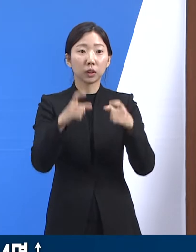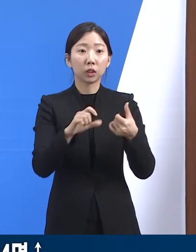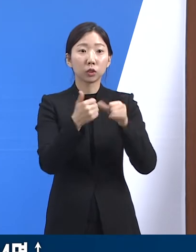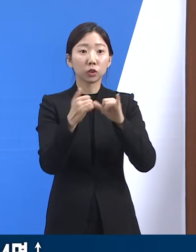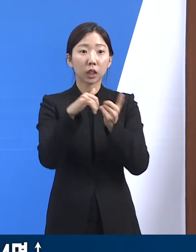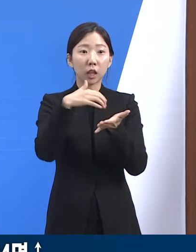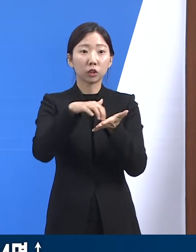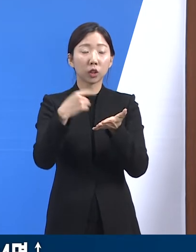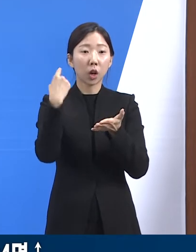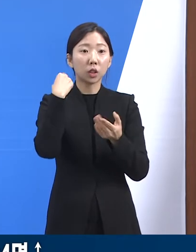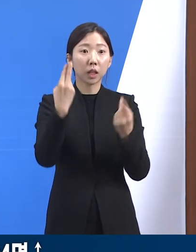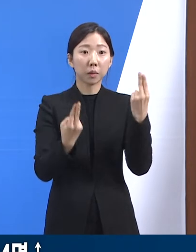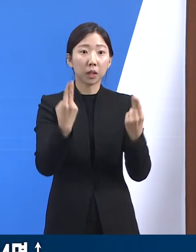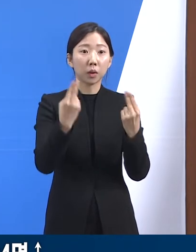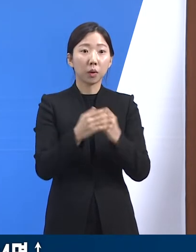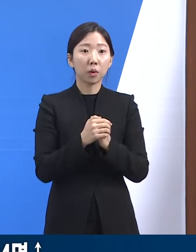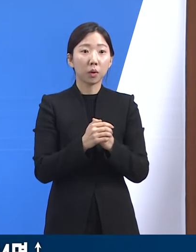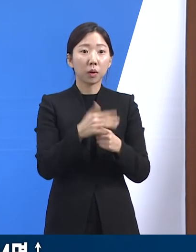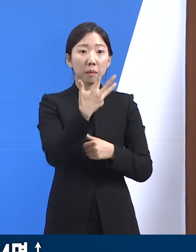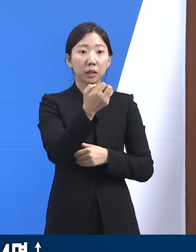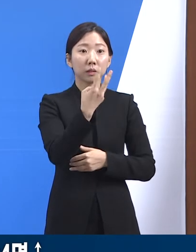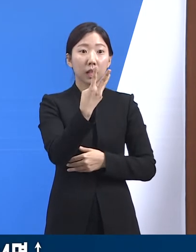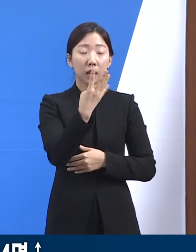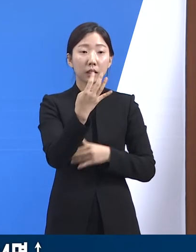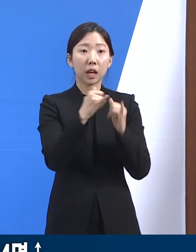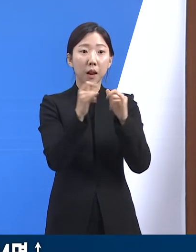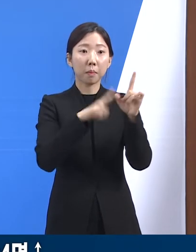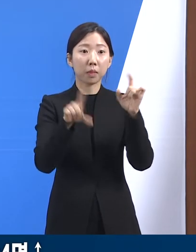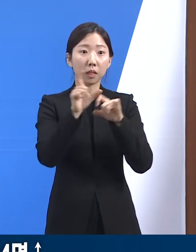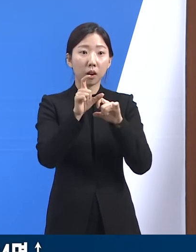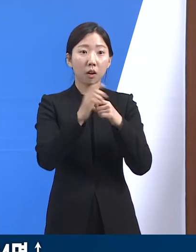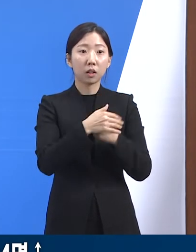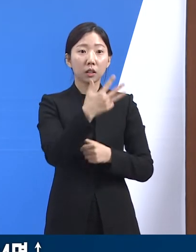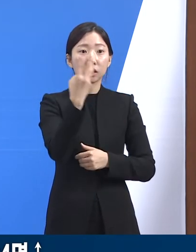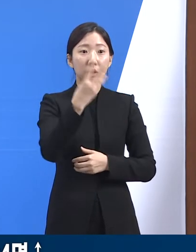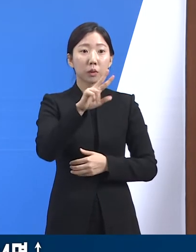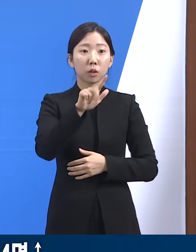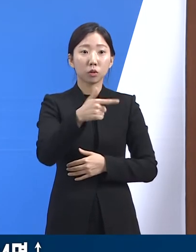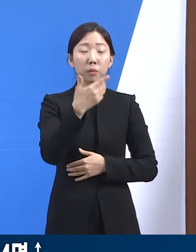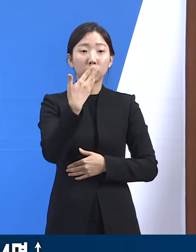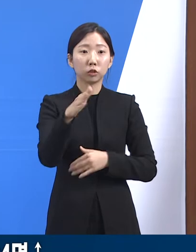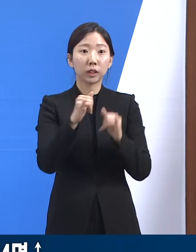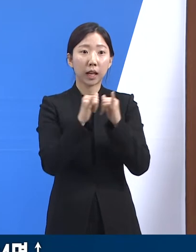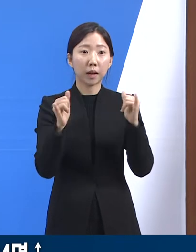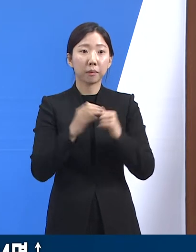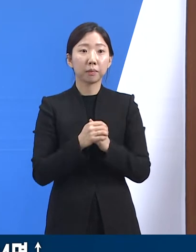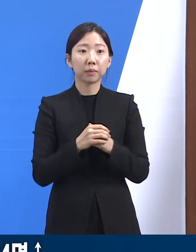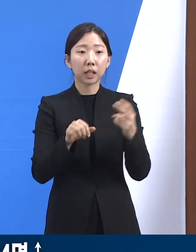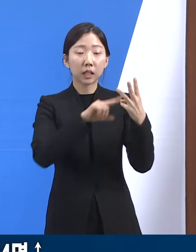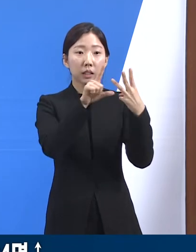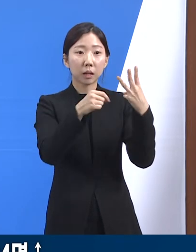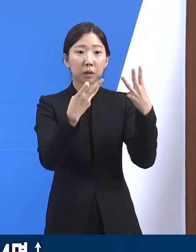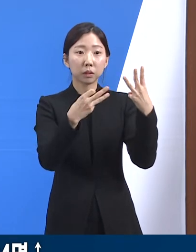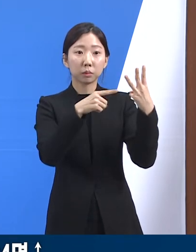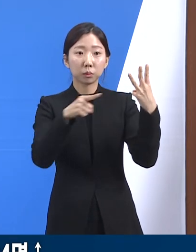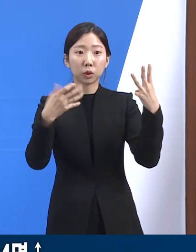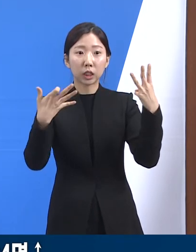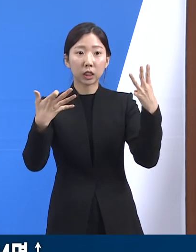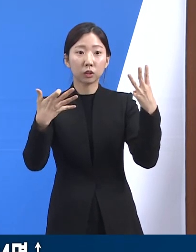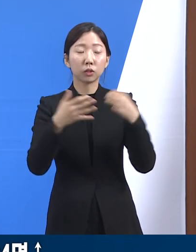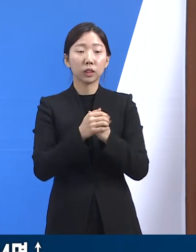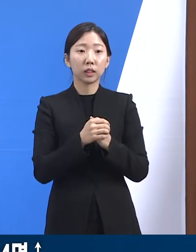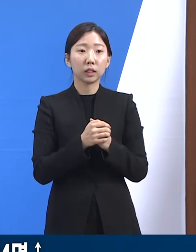수는 전일 오전 0시 대비 84명 증가한 3,609명입니다. 3월 13일부터 3월